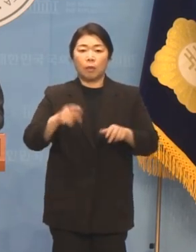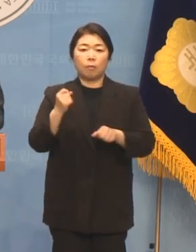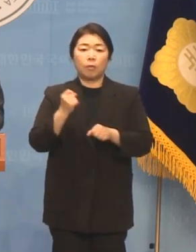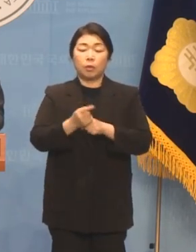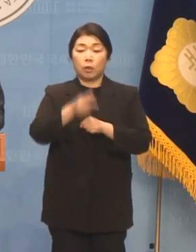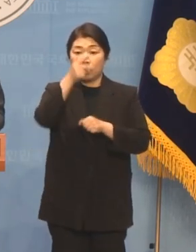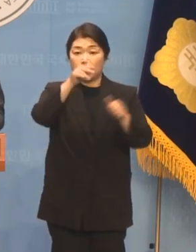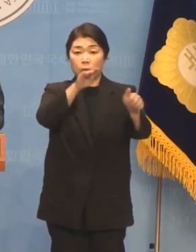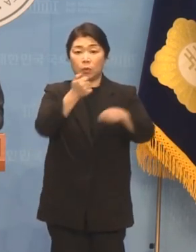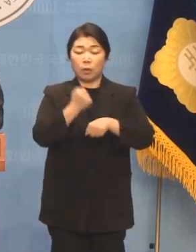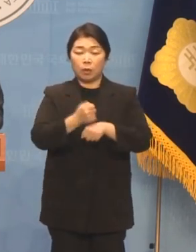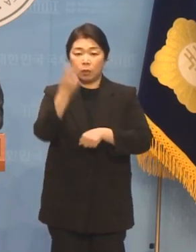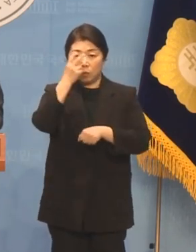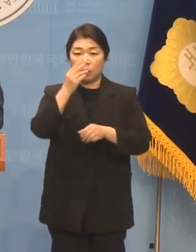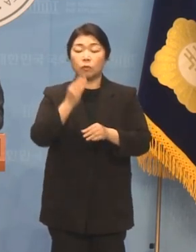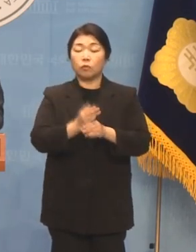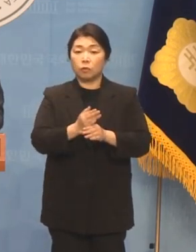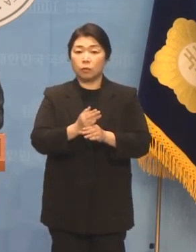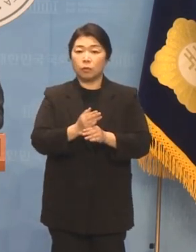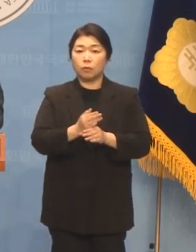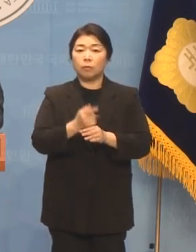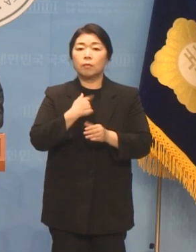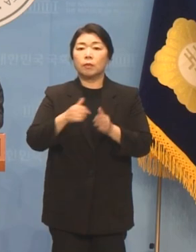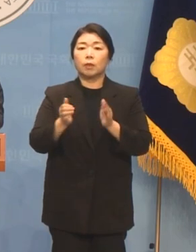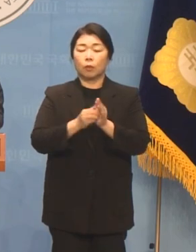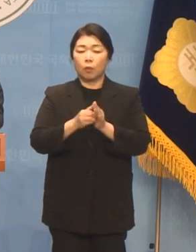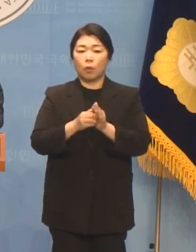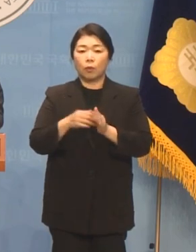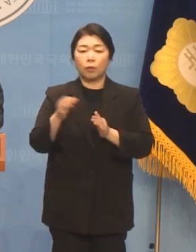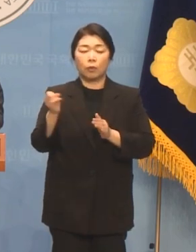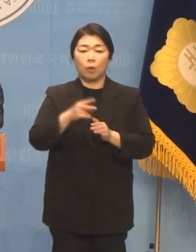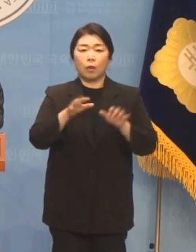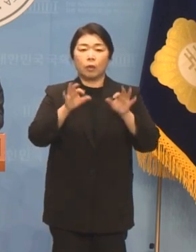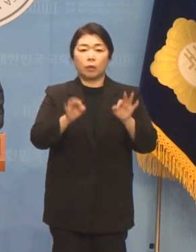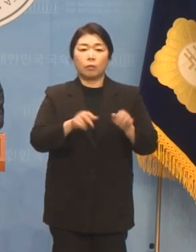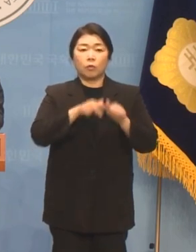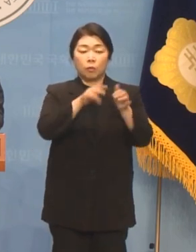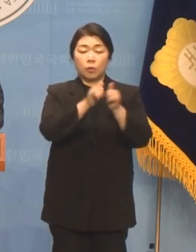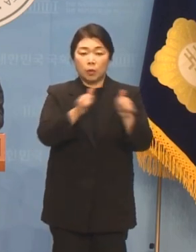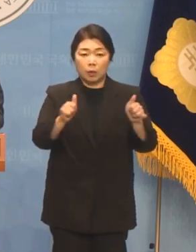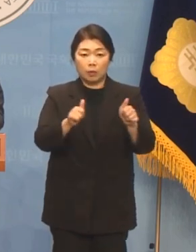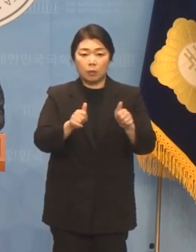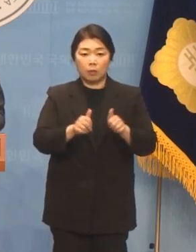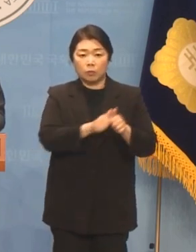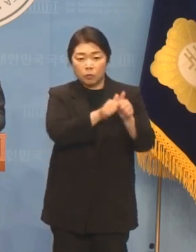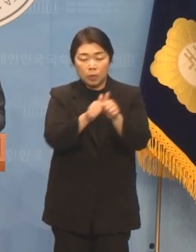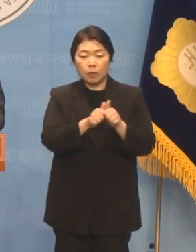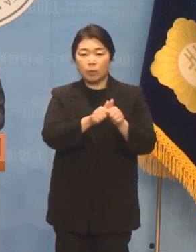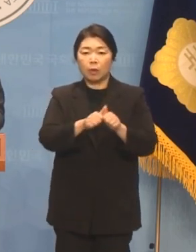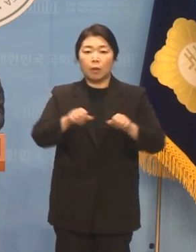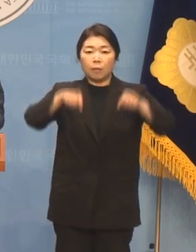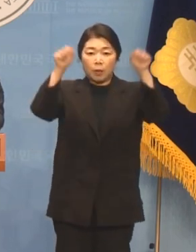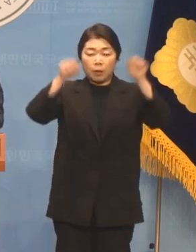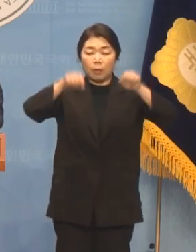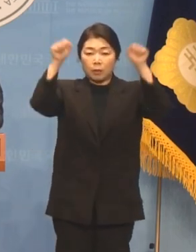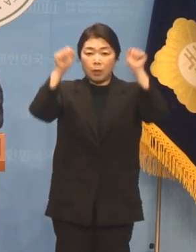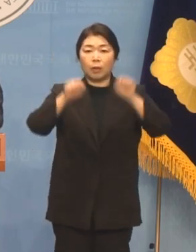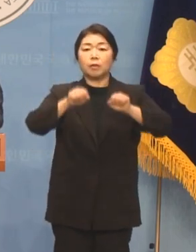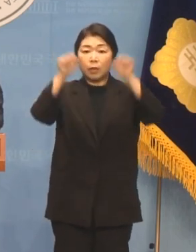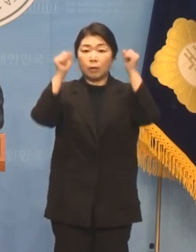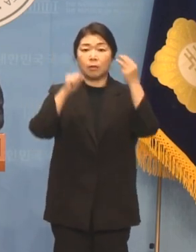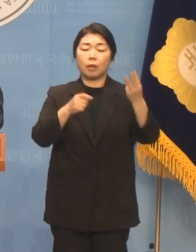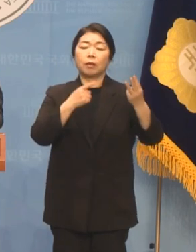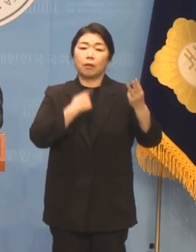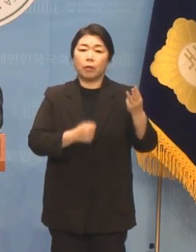소환돼서 조사를 받았으며 김원희 예비후보를 수행해서 만세 삼창을 외치며 지지를 호소한